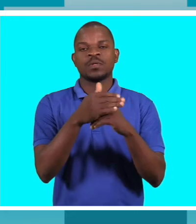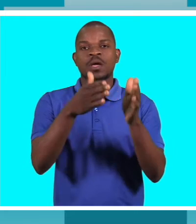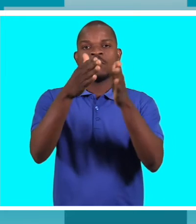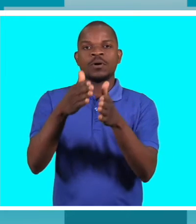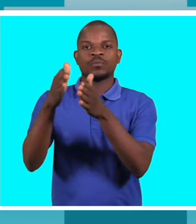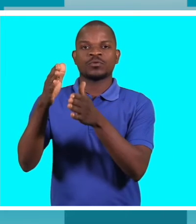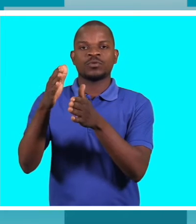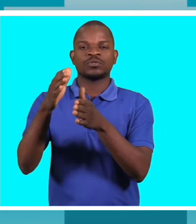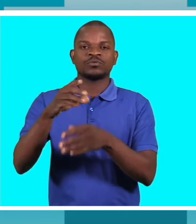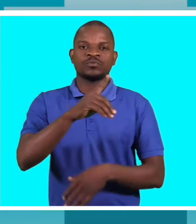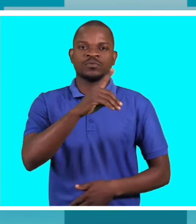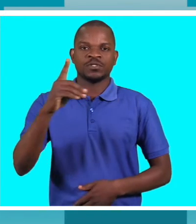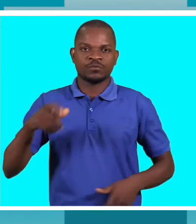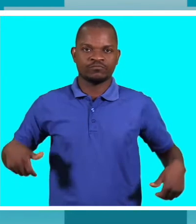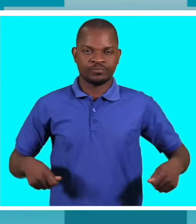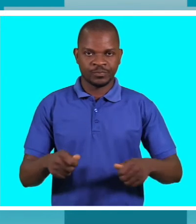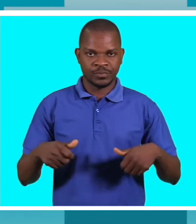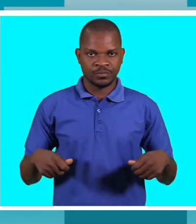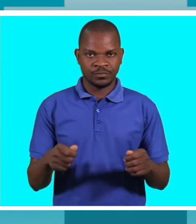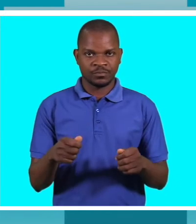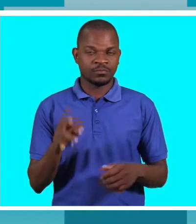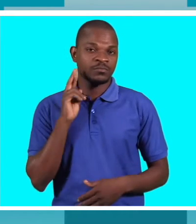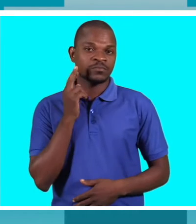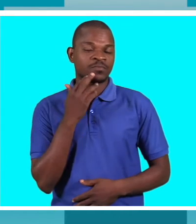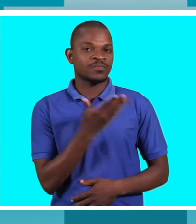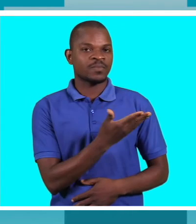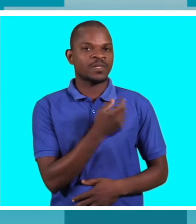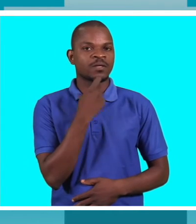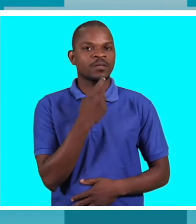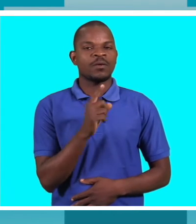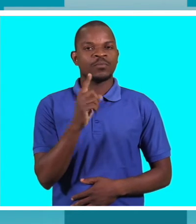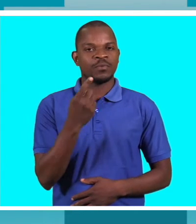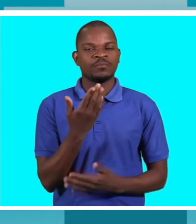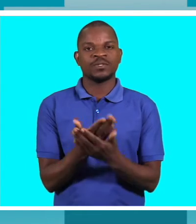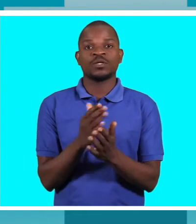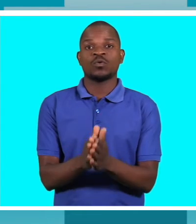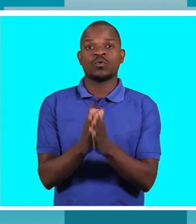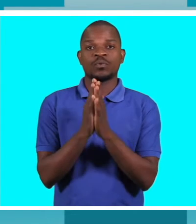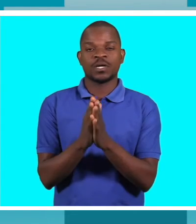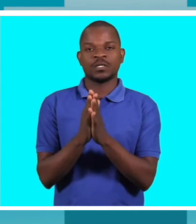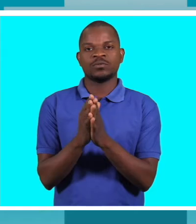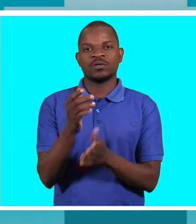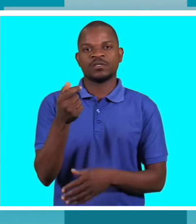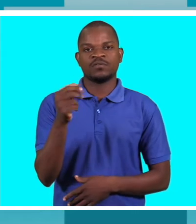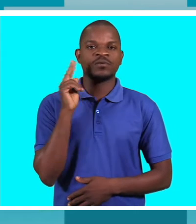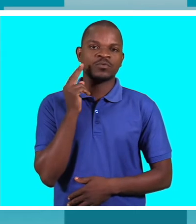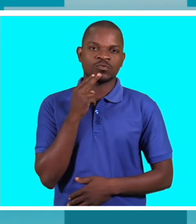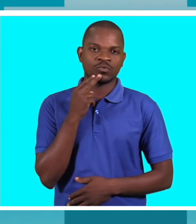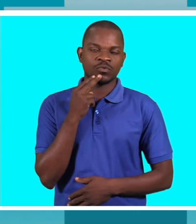deficiência física ou motor, nos casos usando cadeira de rodas. Em primeiro lugar, agradecer por esta oportunidade que a TV Surdo dá à MoDefa,